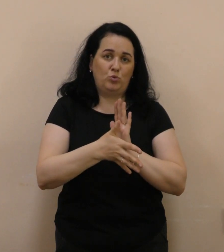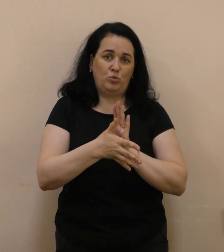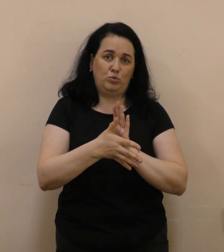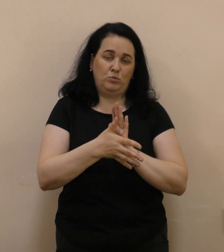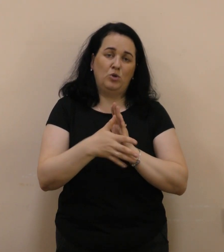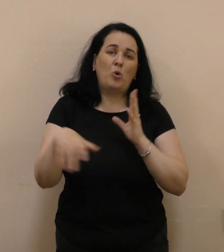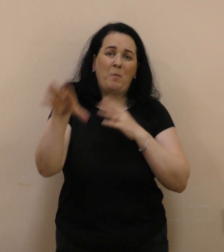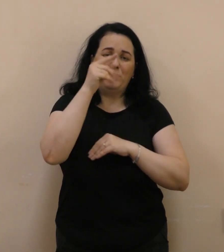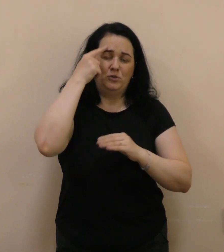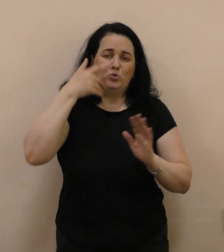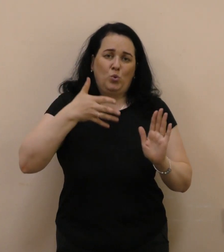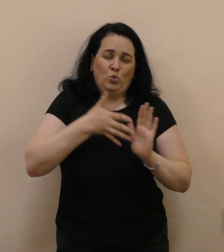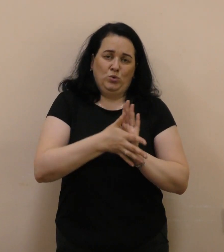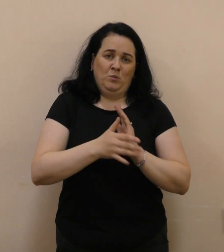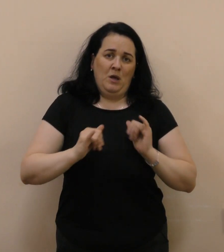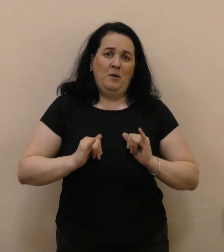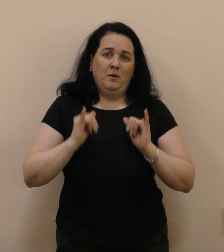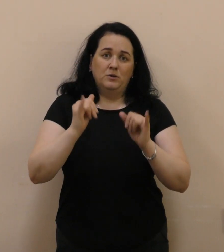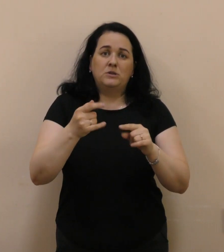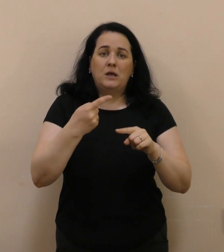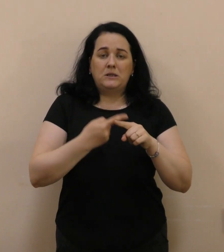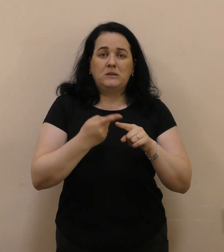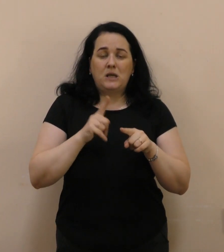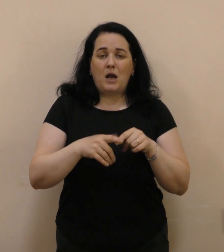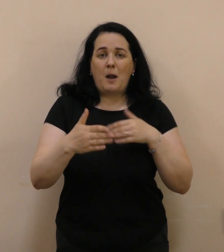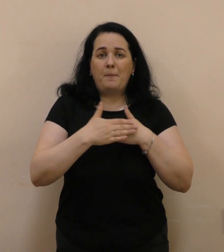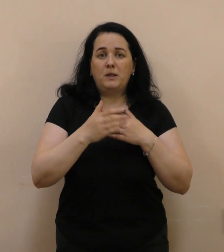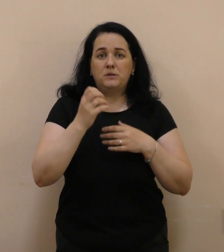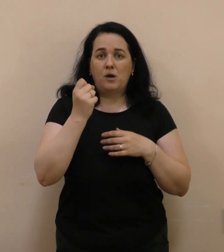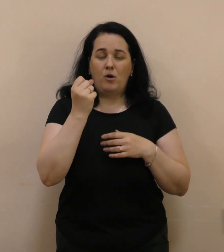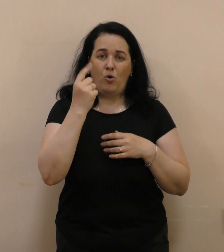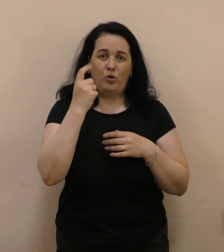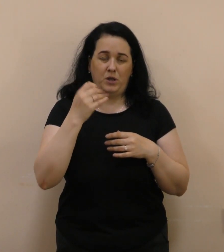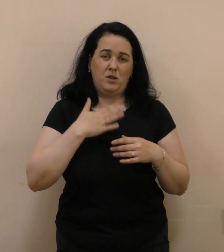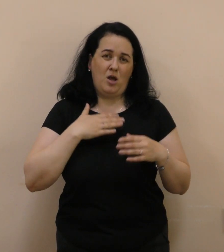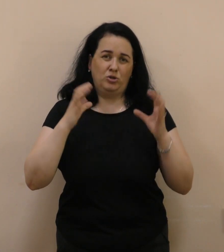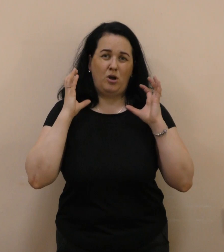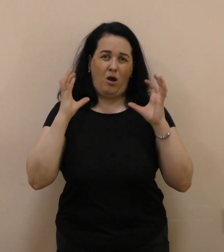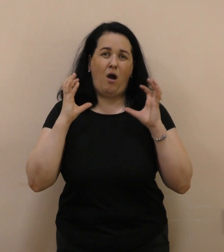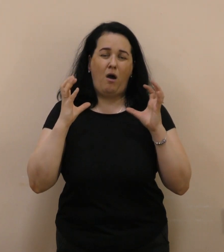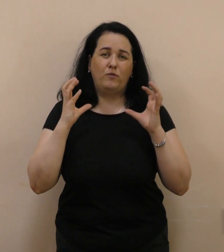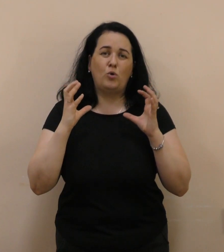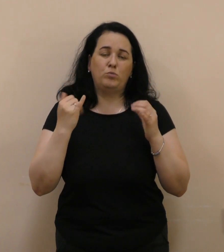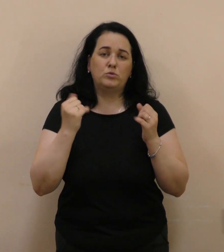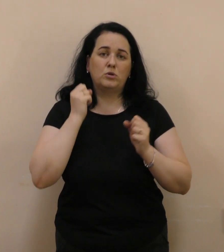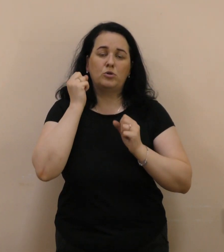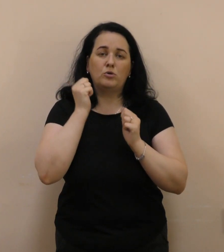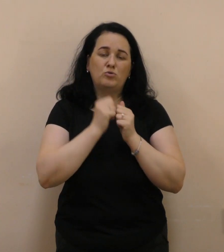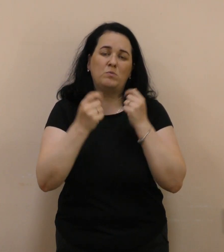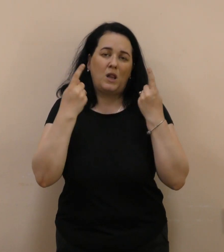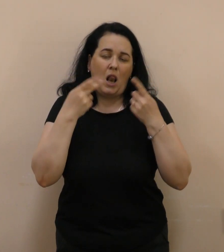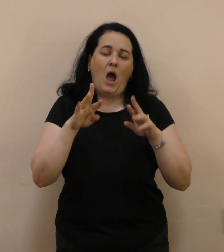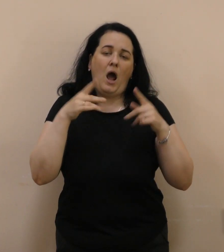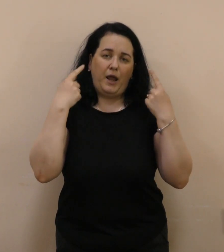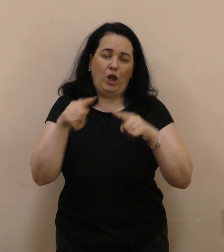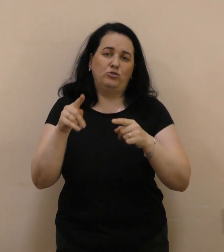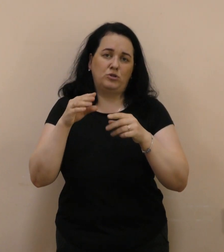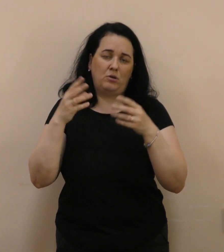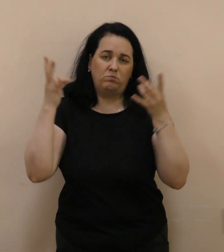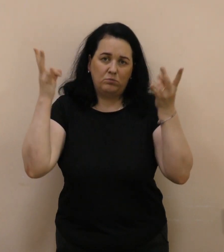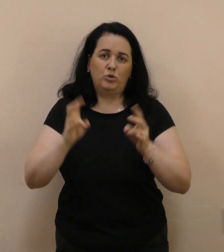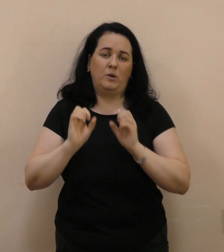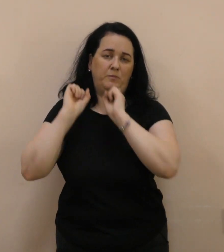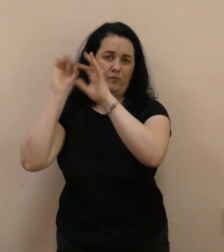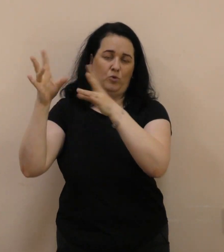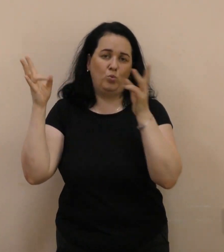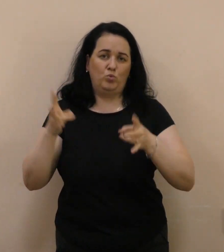щоб всі поставилися. Зараз близько 10 одиниць нашого громадського комунального транспорту щодня задіяні для інших потреб. Тому мусимо